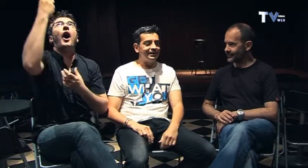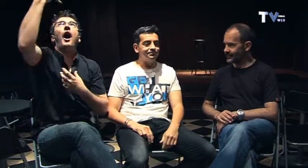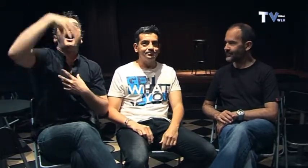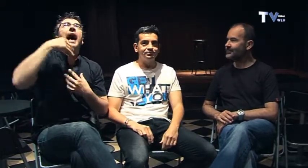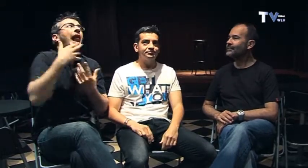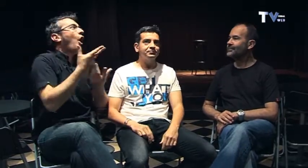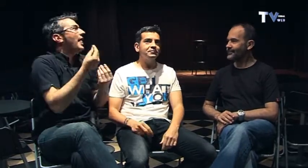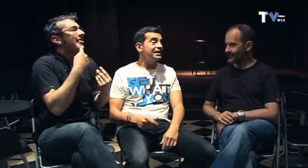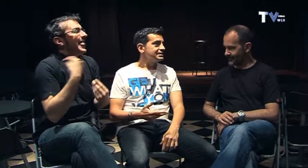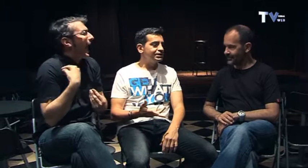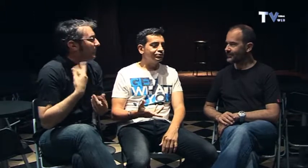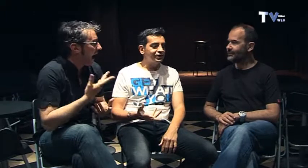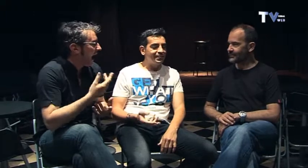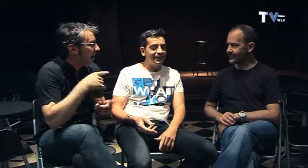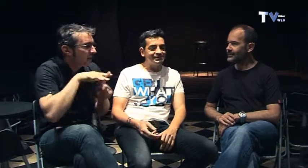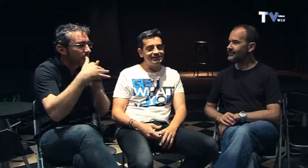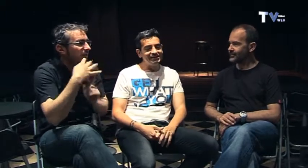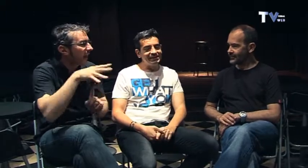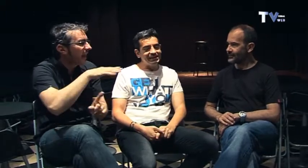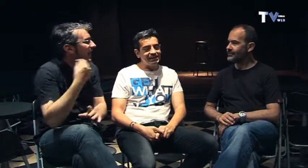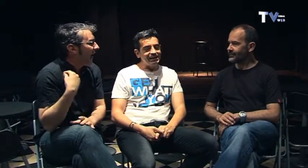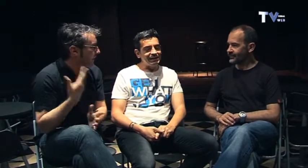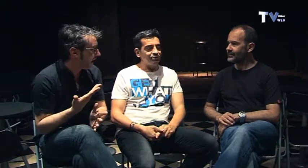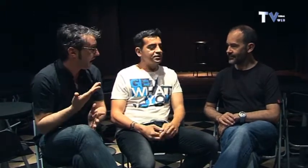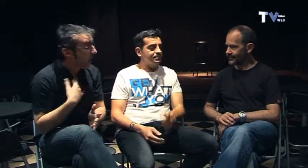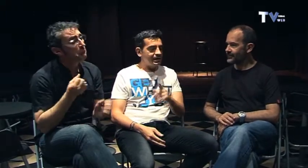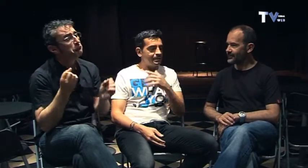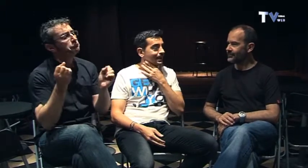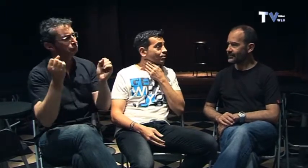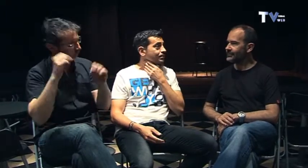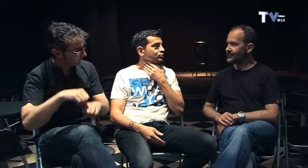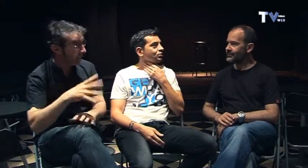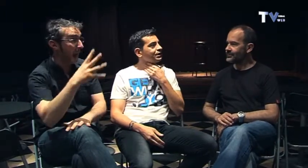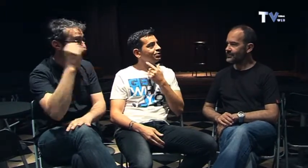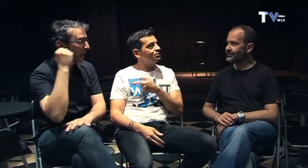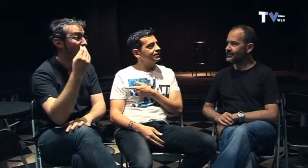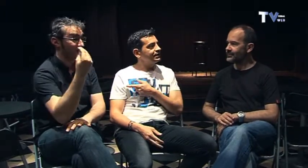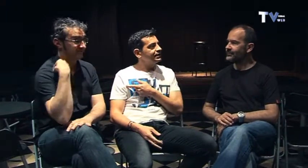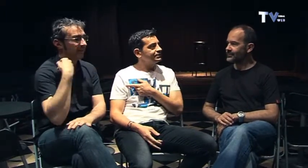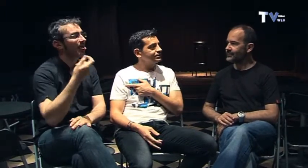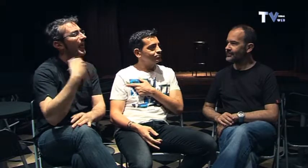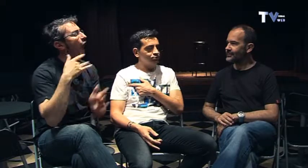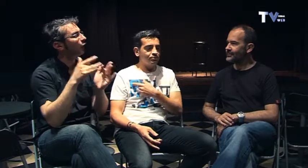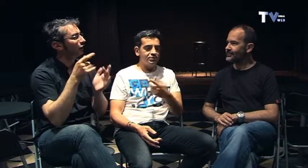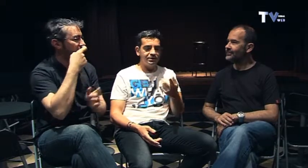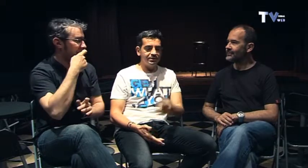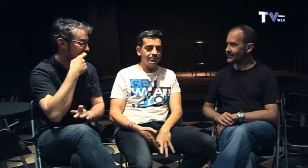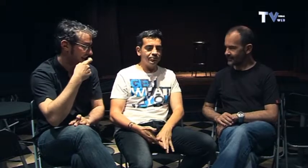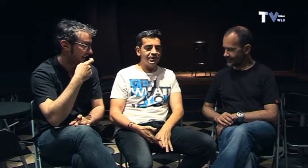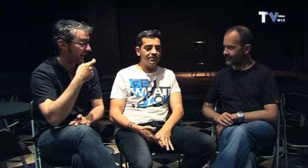circunstancias y entonces Pablo me pasó en contacto con Enric se mostró pues muy también